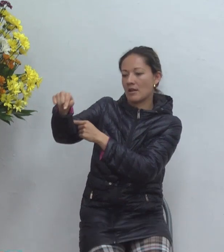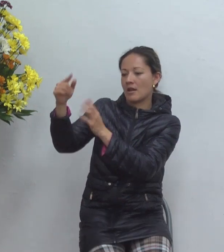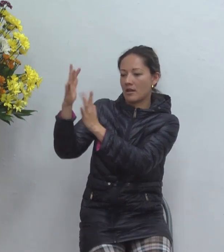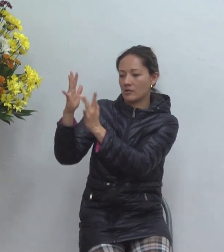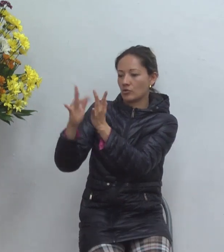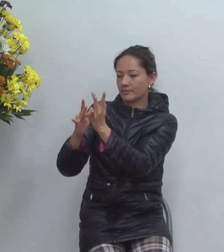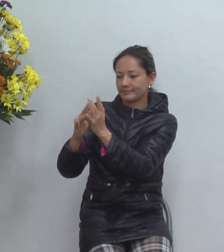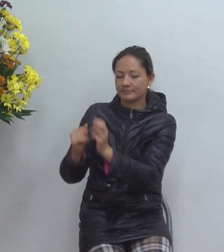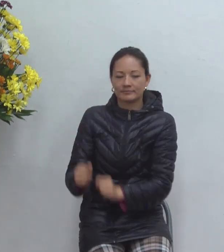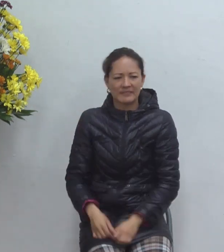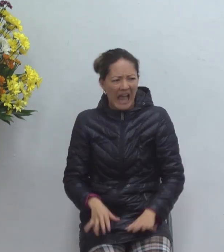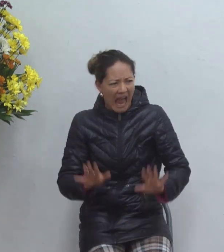atacado por los teólogos